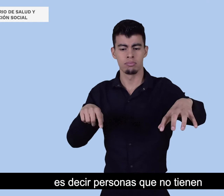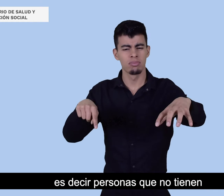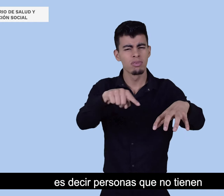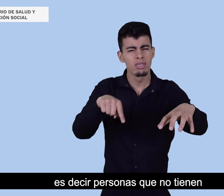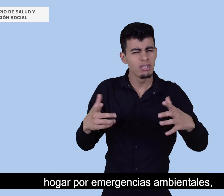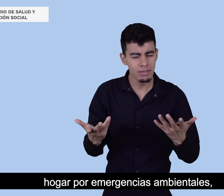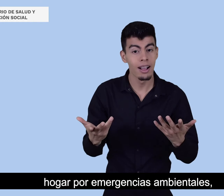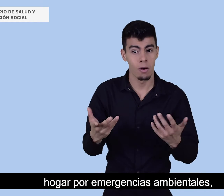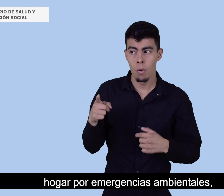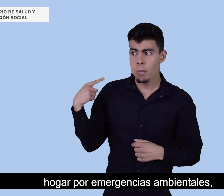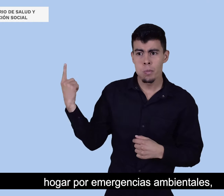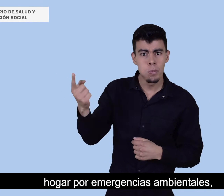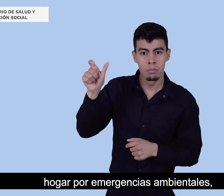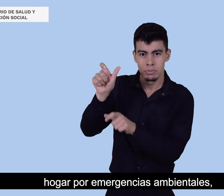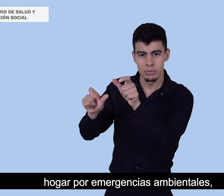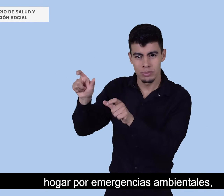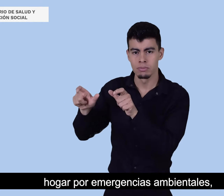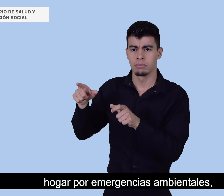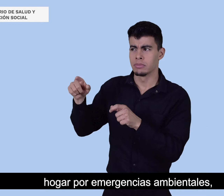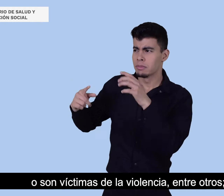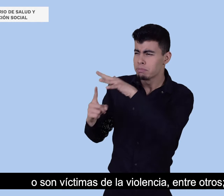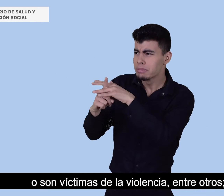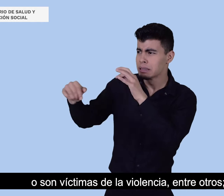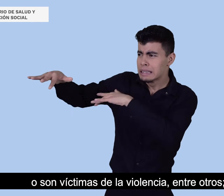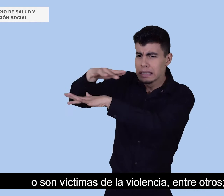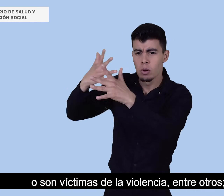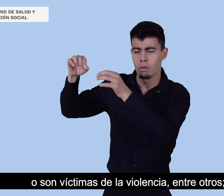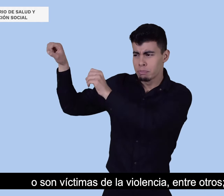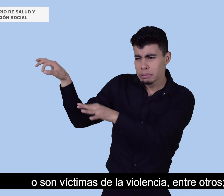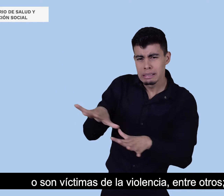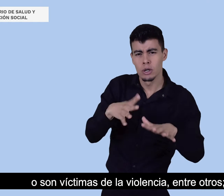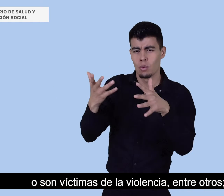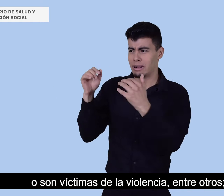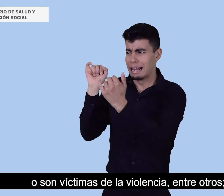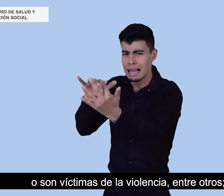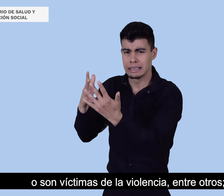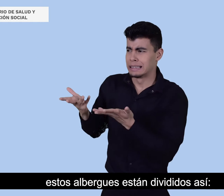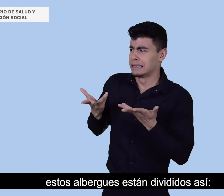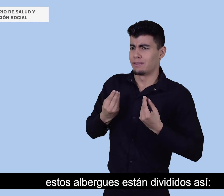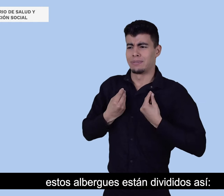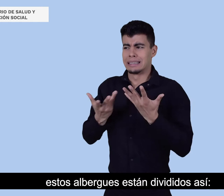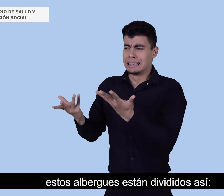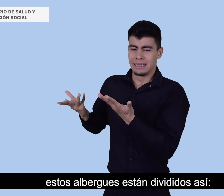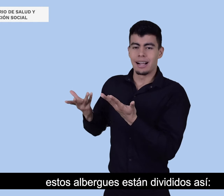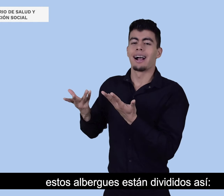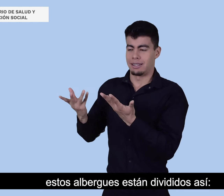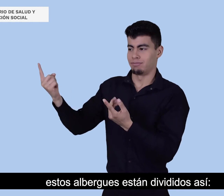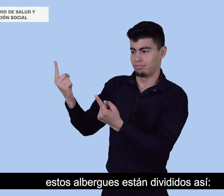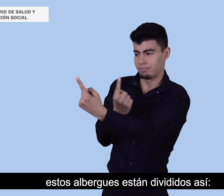personas que no tienen hogar por emergencias ambientales o son víctimas de la violencia, entre otros. Estos albergues están divididos así.